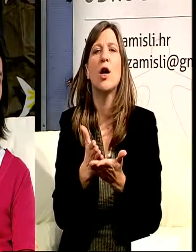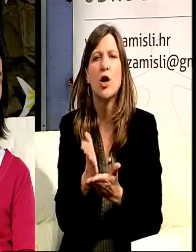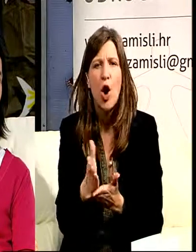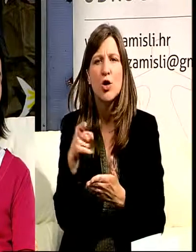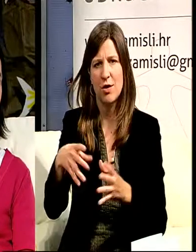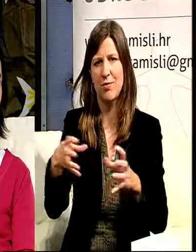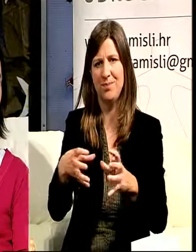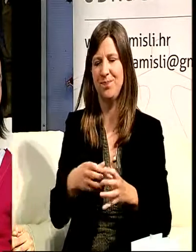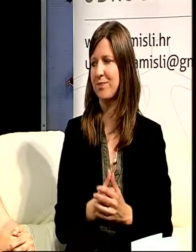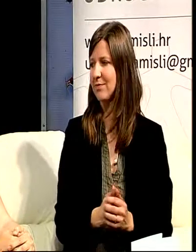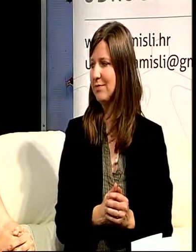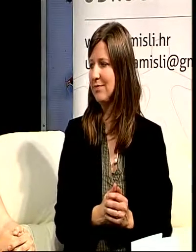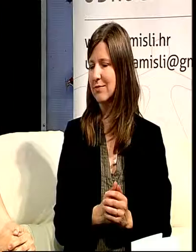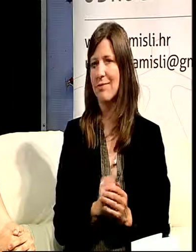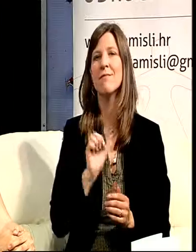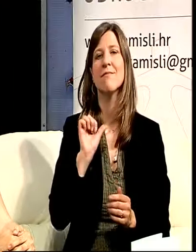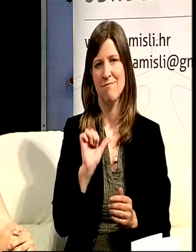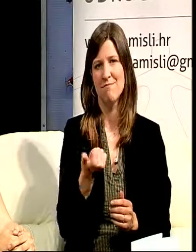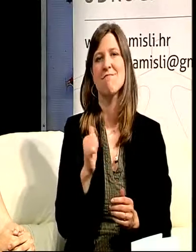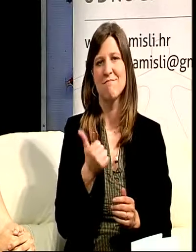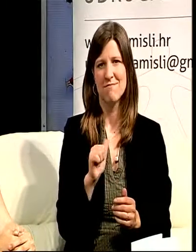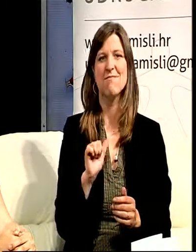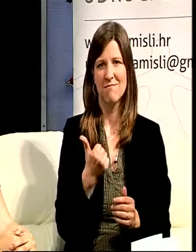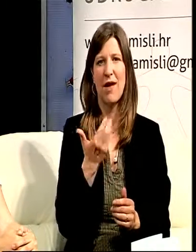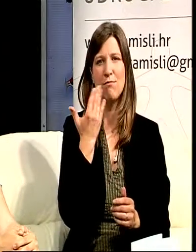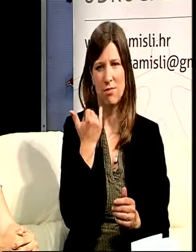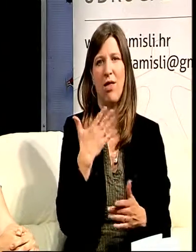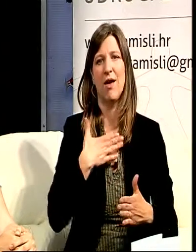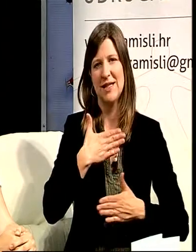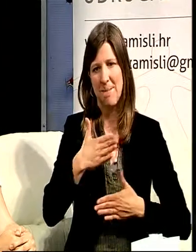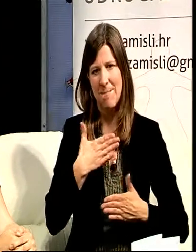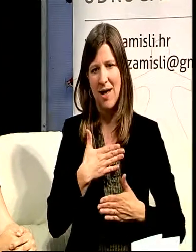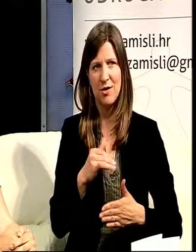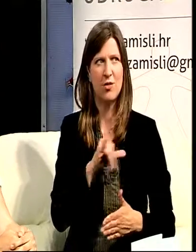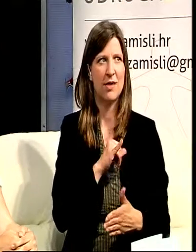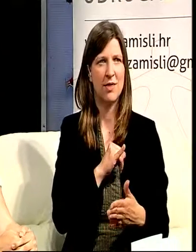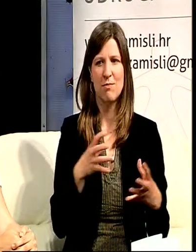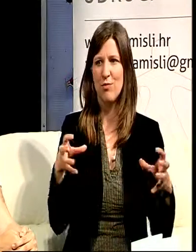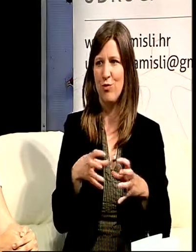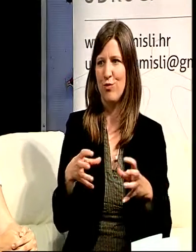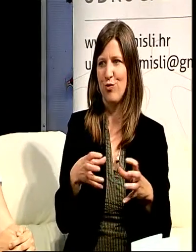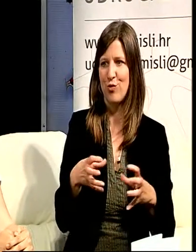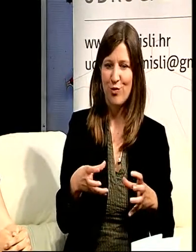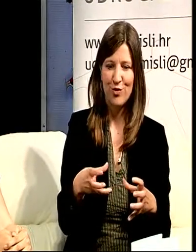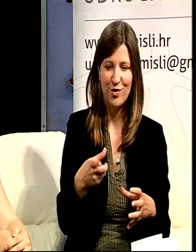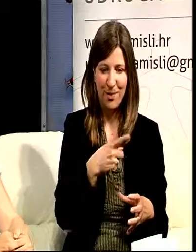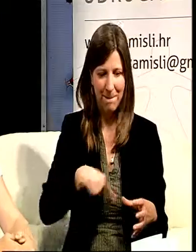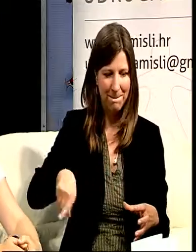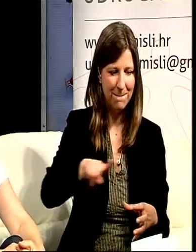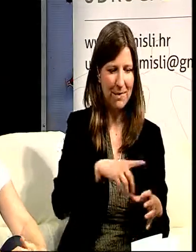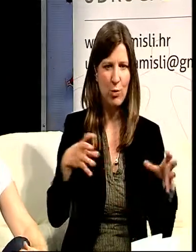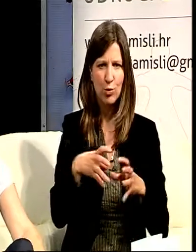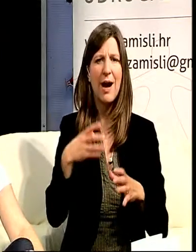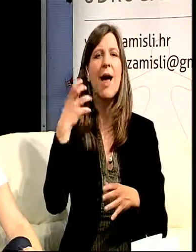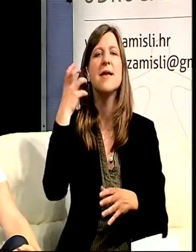zajednička. Pa je i bilo je jako puno dogodovština što mnogim nezamislivo je, ali eto, nama udruzi zamisli